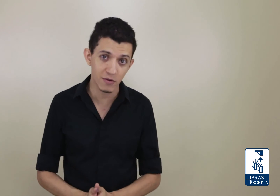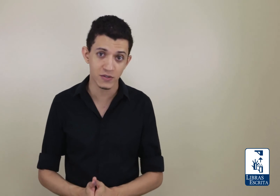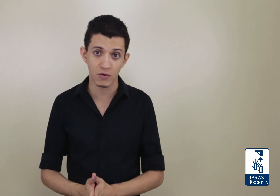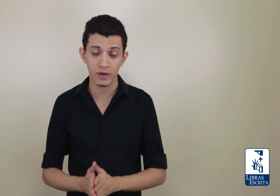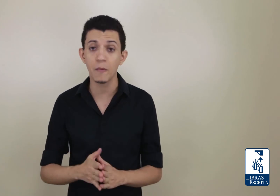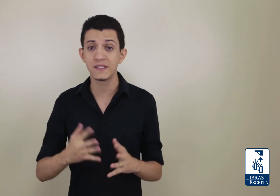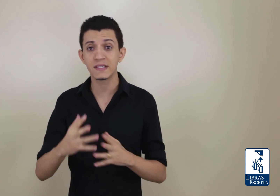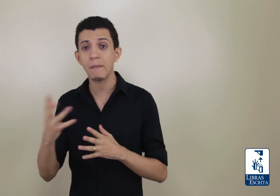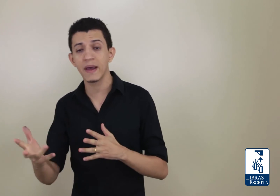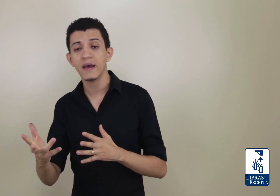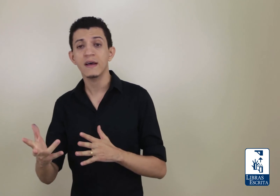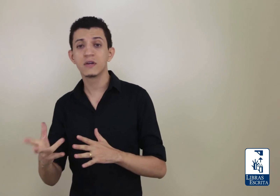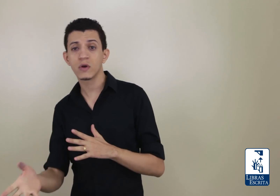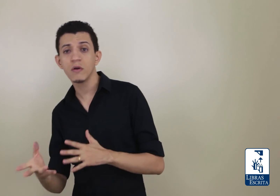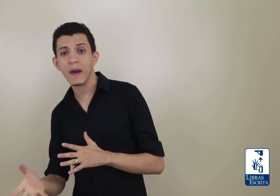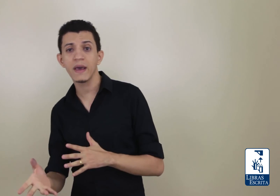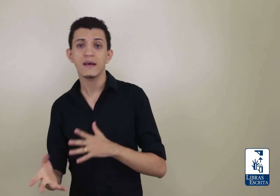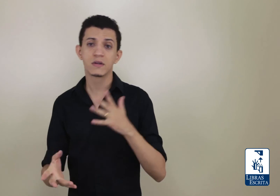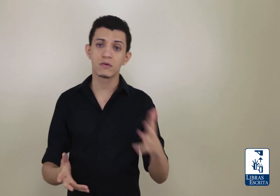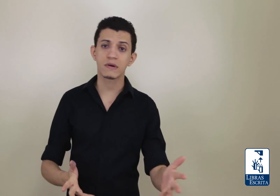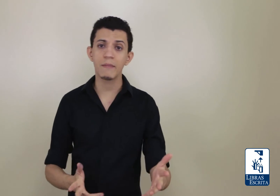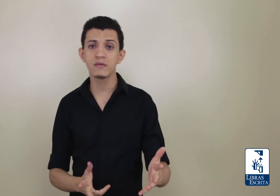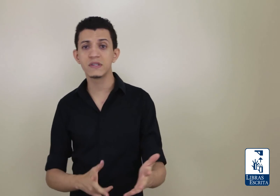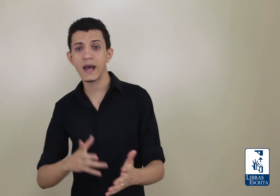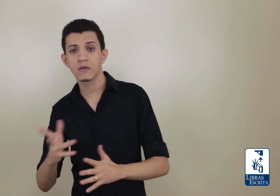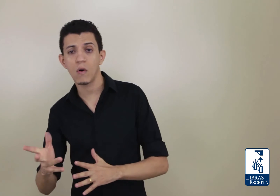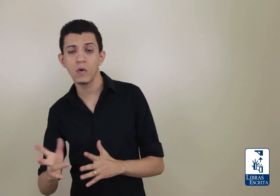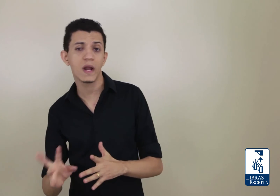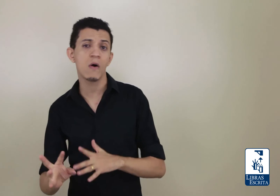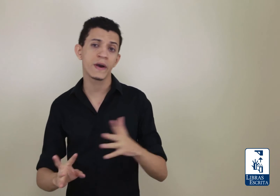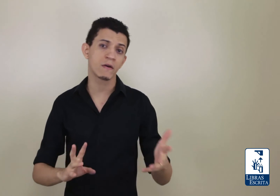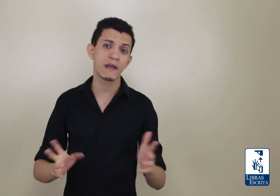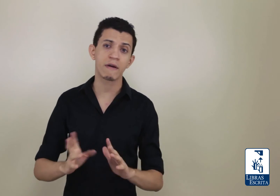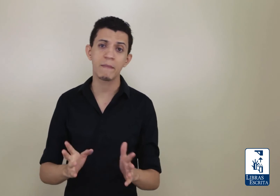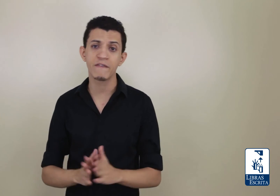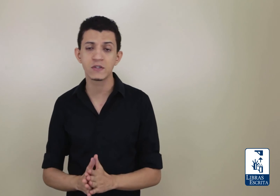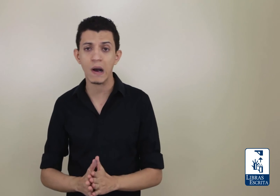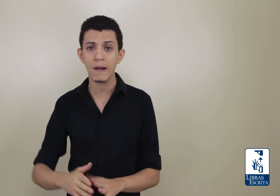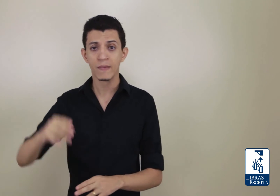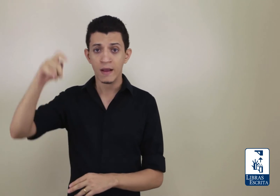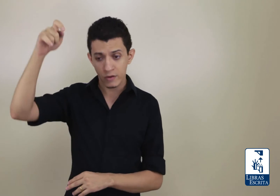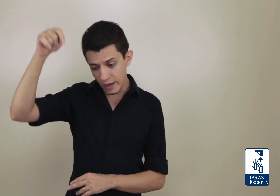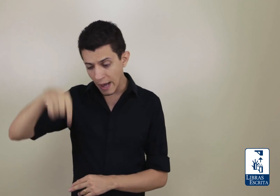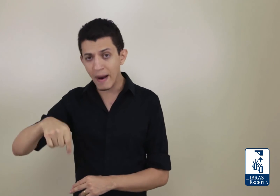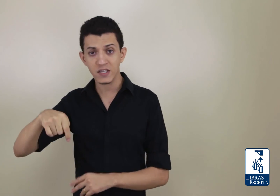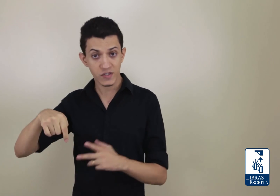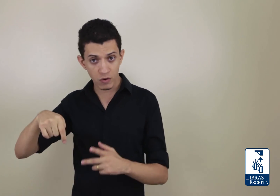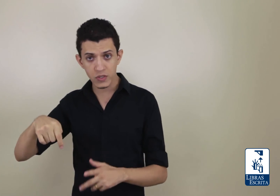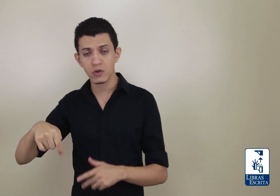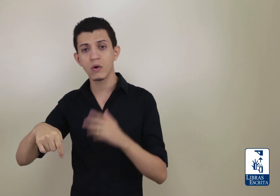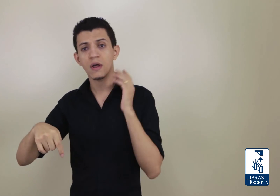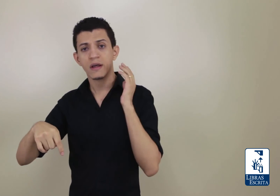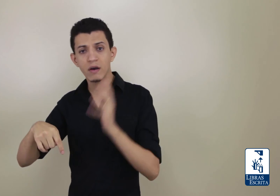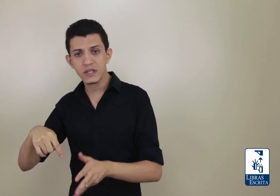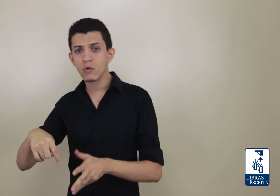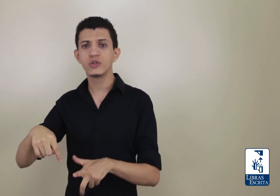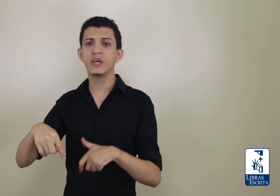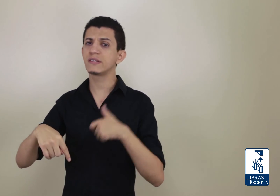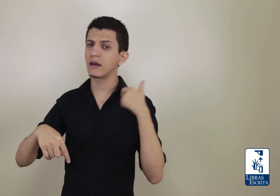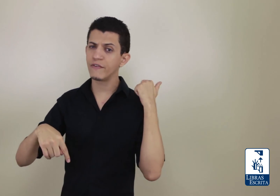gostou. Eu preciso saber se eu estou indo bem, se eu estou no caminho certo ou não, o que eu tenho que aperfeiçoar. Então aqui abaixo, se você gostou, dê o seu curtir, se está no